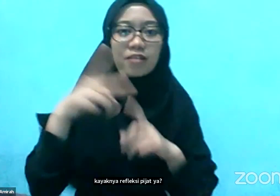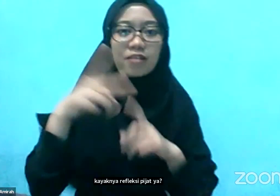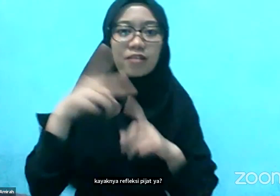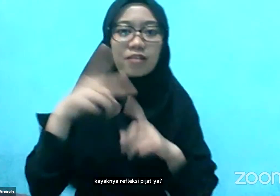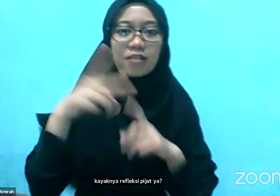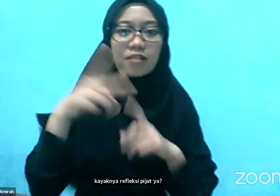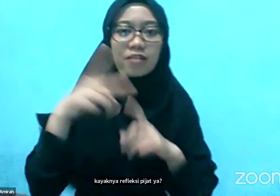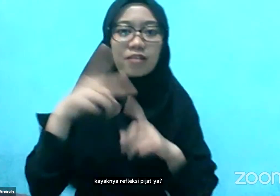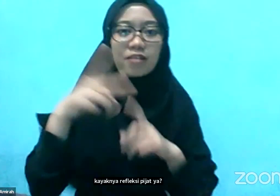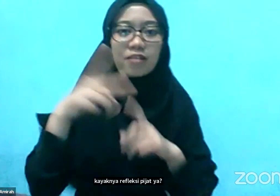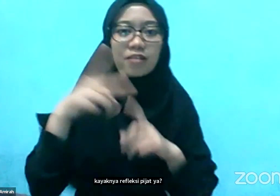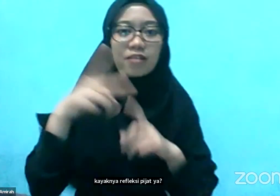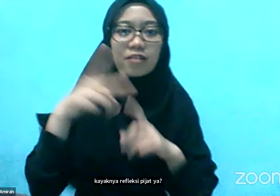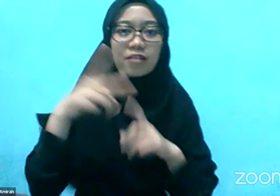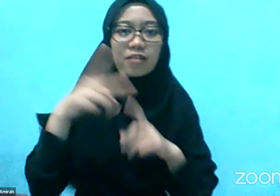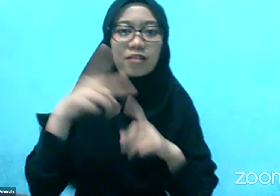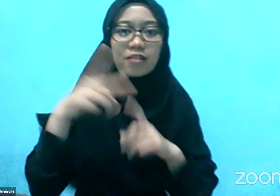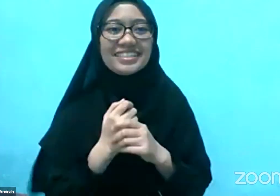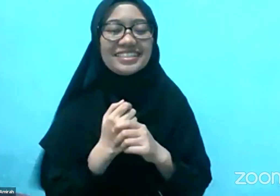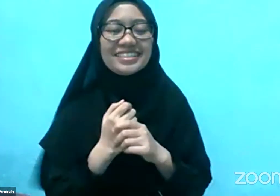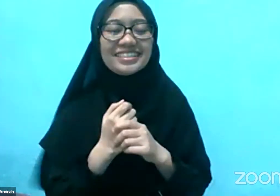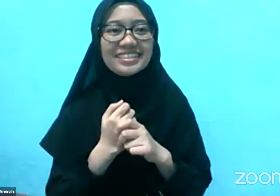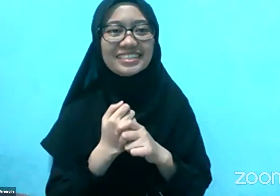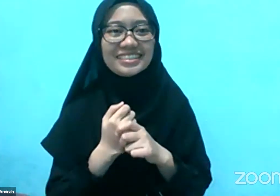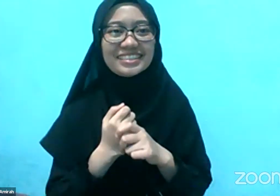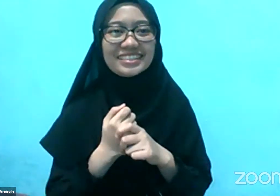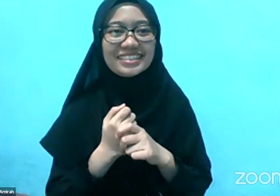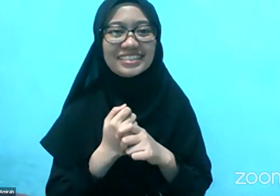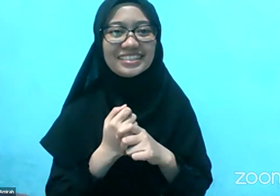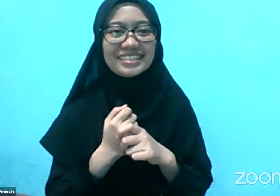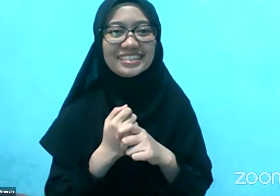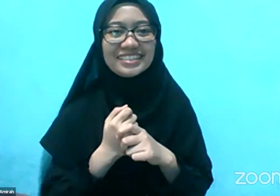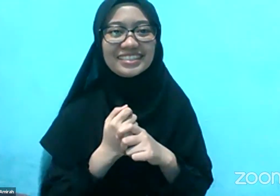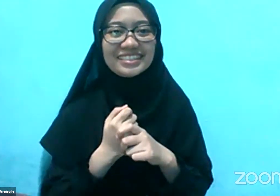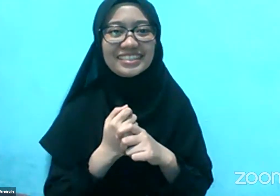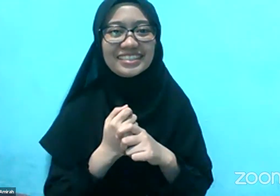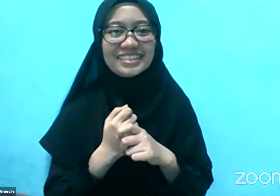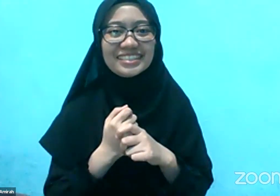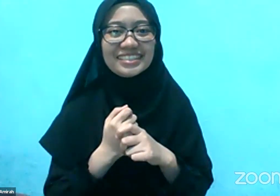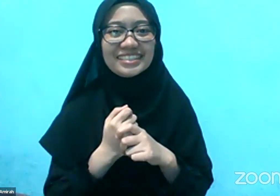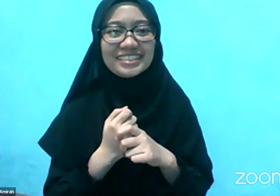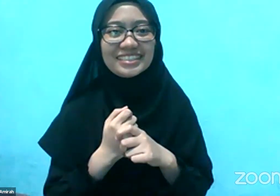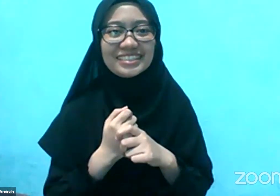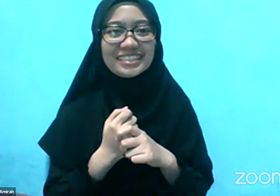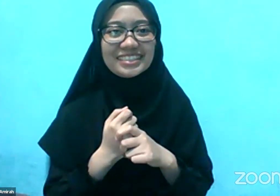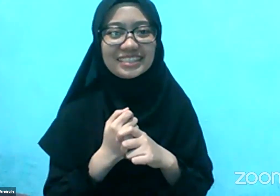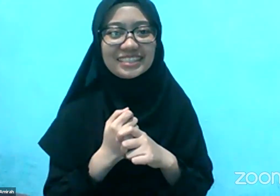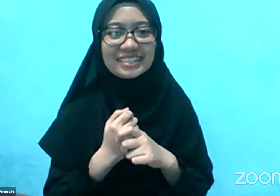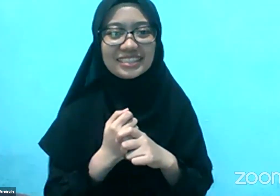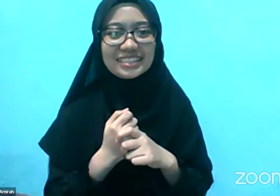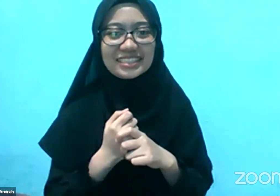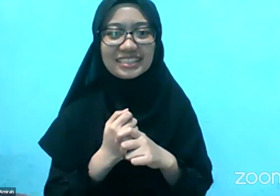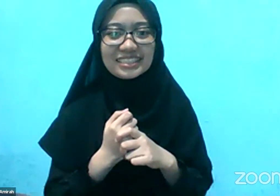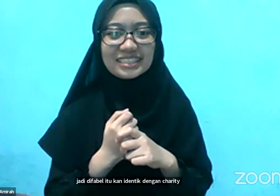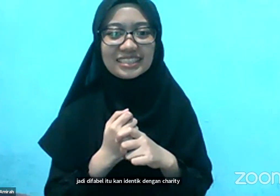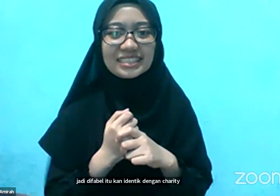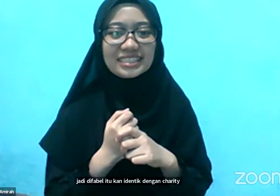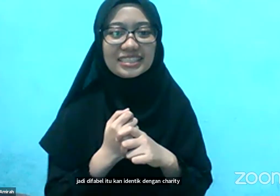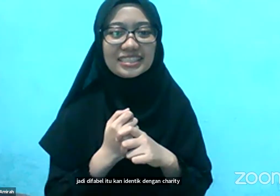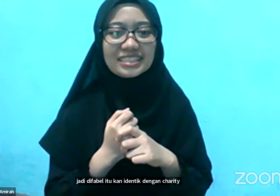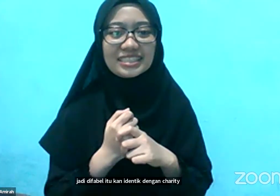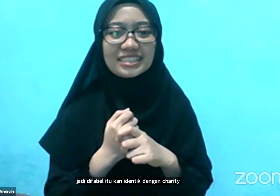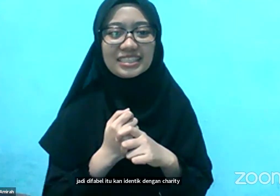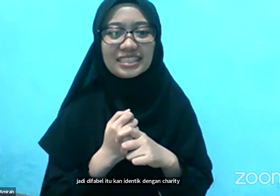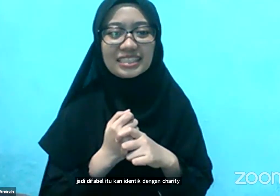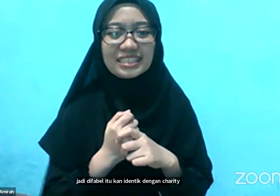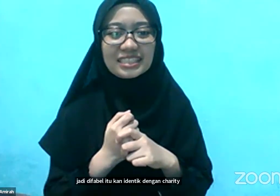Jadi Defable itu kan katanya identik dengan charity Atau bantuan ya Asik Nah, by the way teman-teman Sudah dapet bantuan